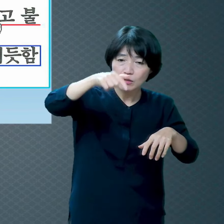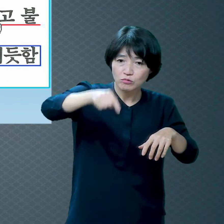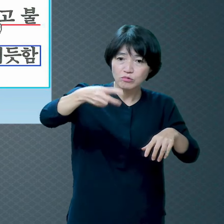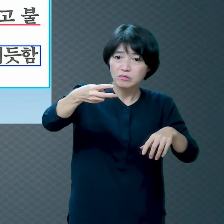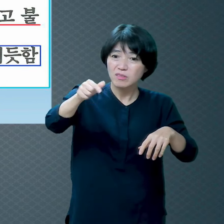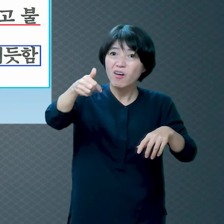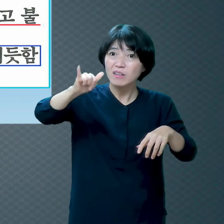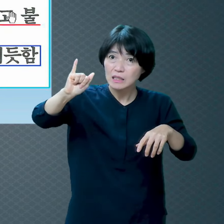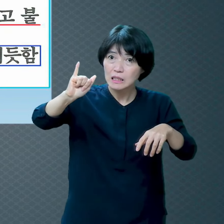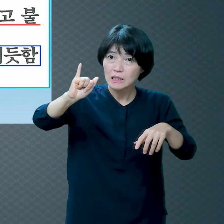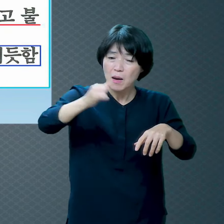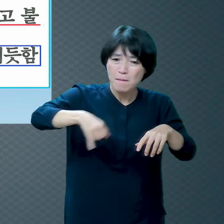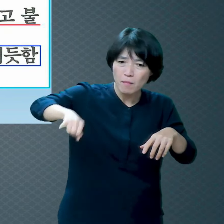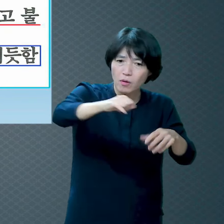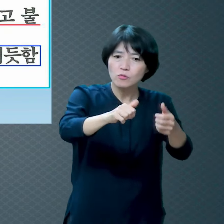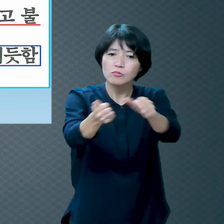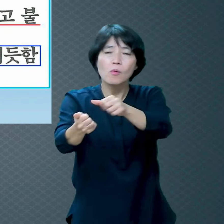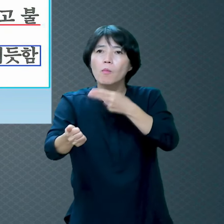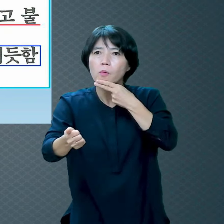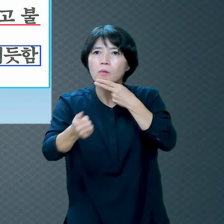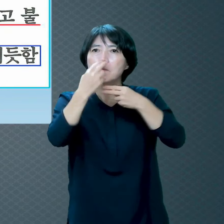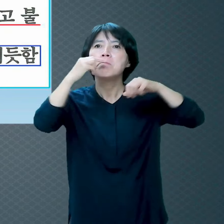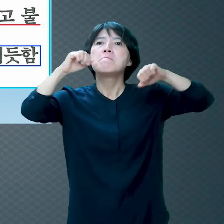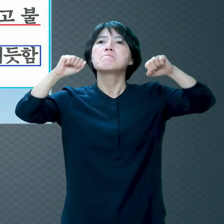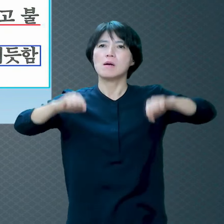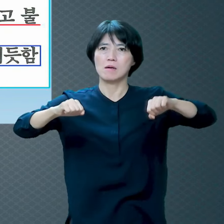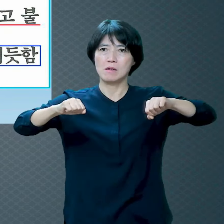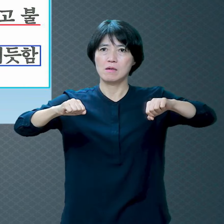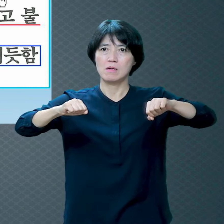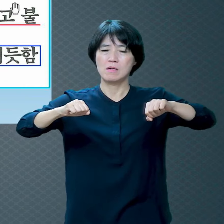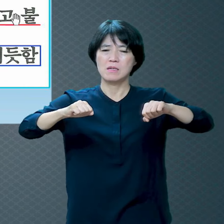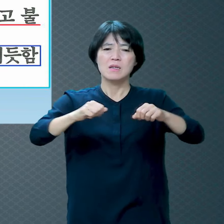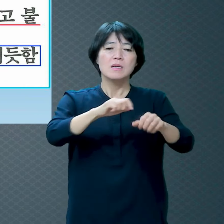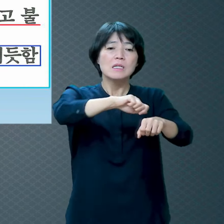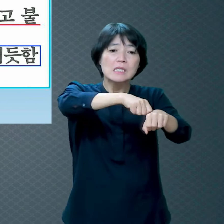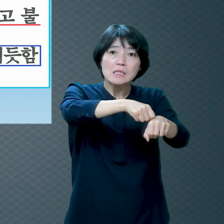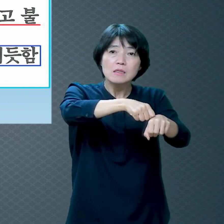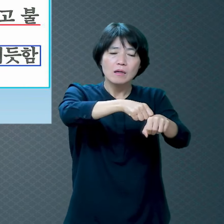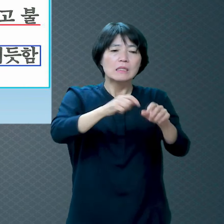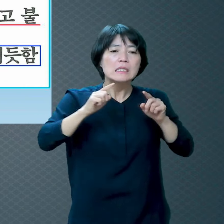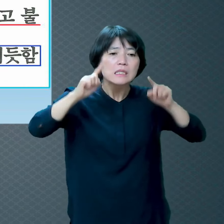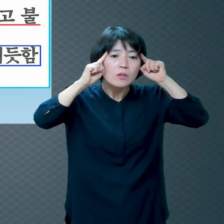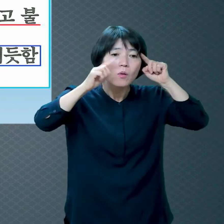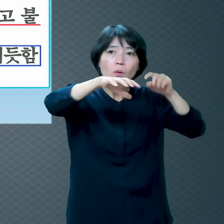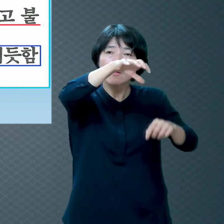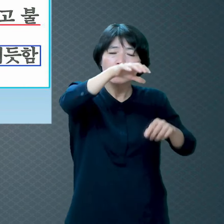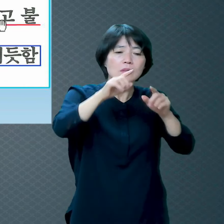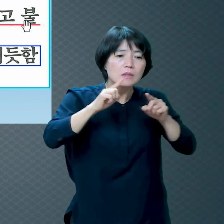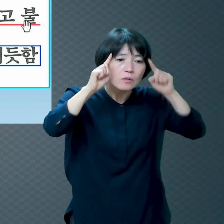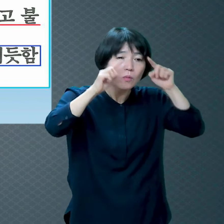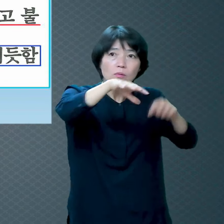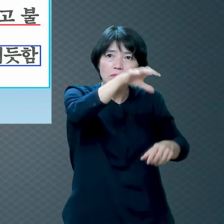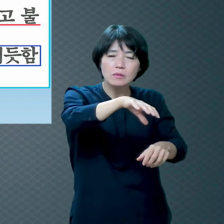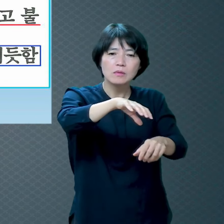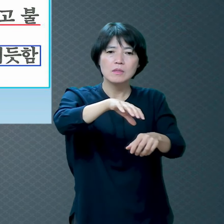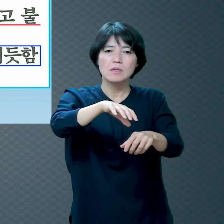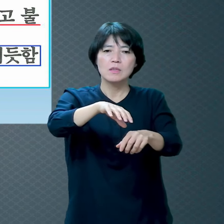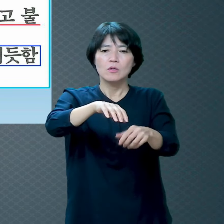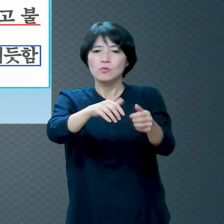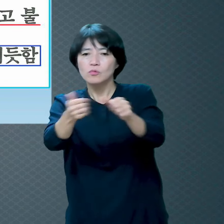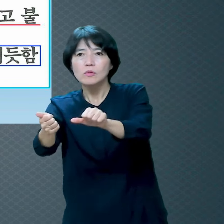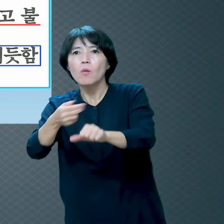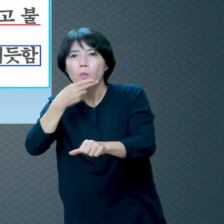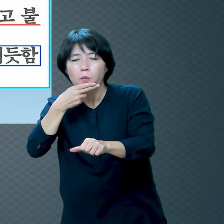뭐예요? 안 죽는 곳입니다 지옥은 벌받는 곳이지 죽는 곳이 아니에요 불도